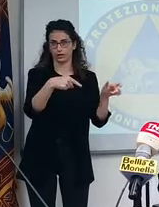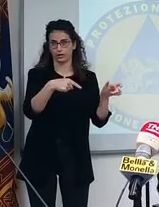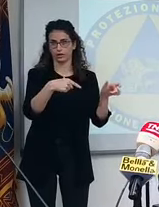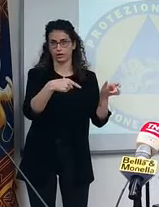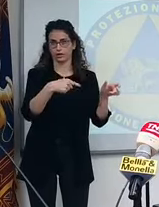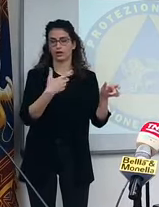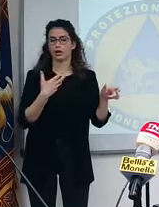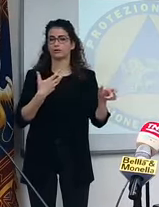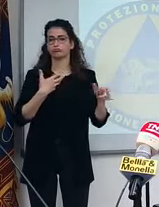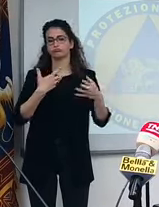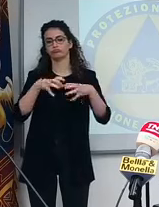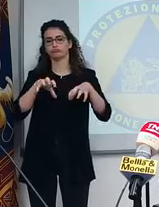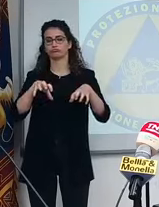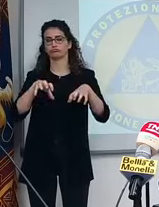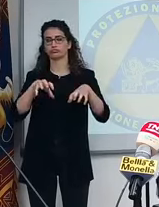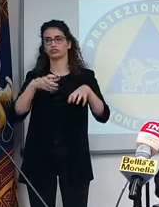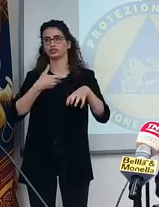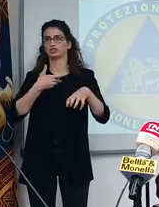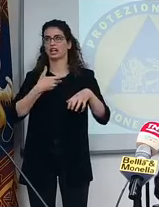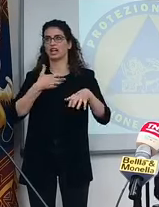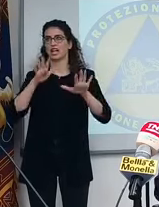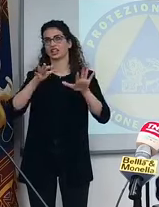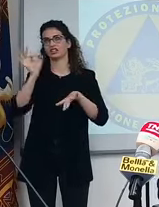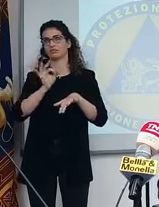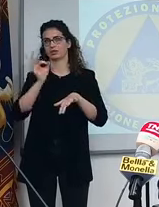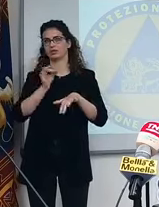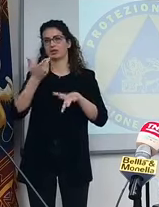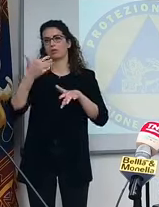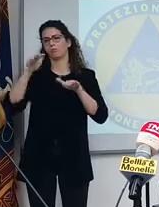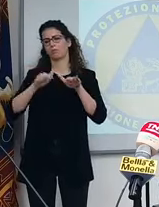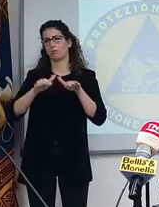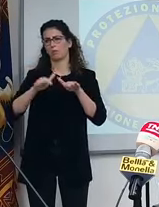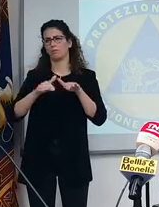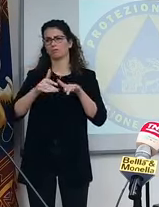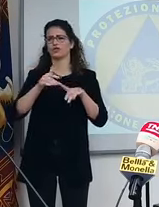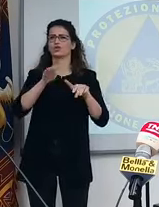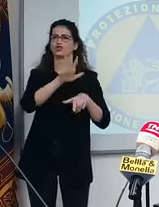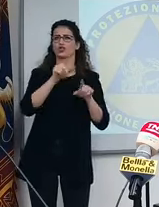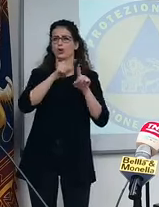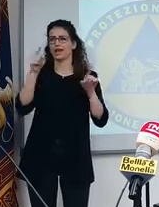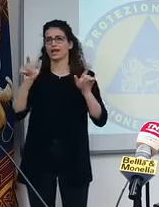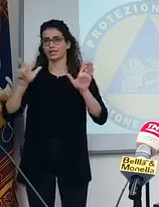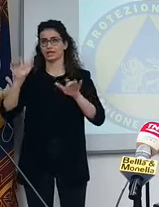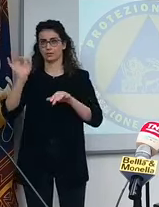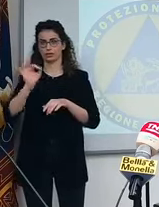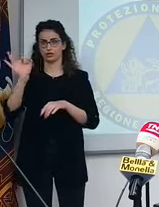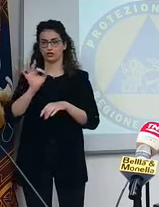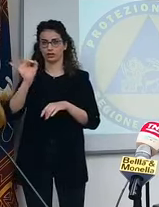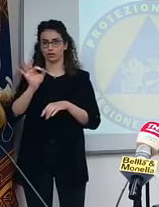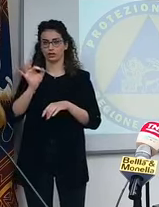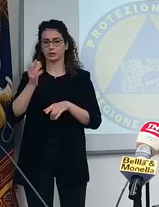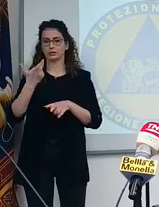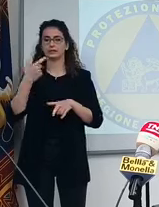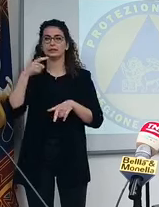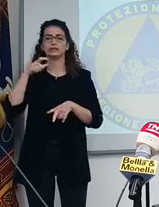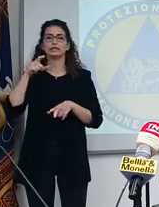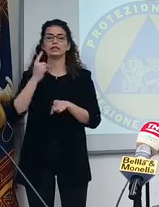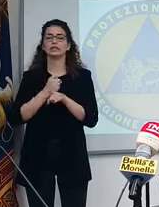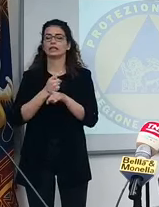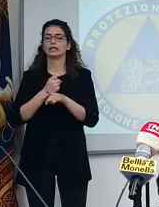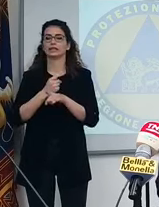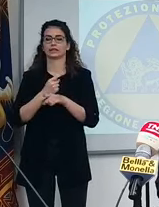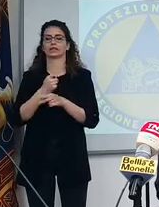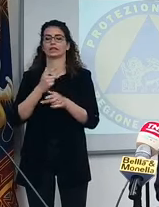diciamo, qui noi calcoliamo un 10%, ma anche inferiore, si dice dal 5 al 7%, ha dovuto avere cure più